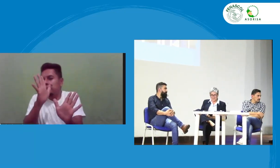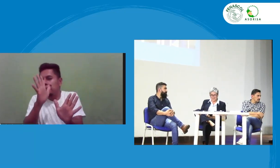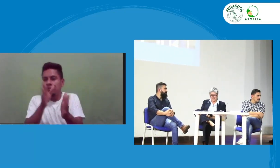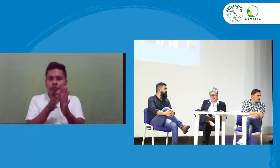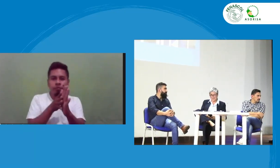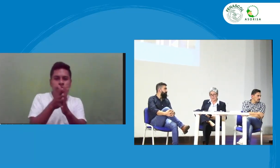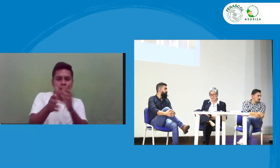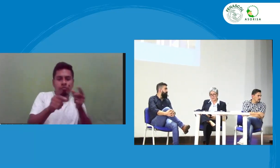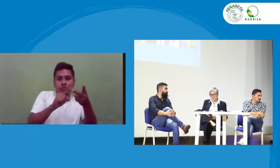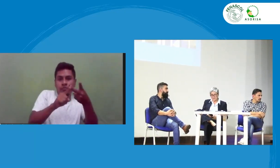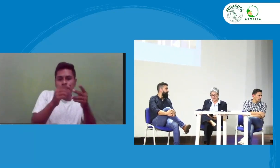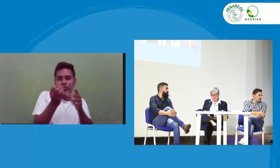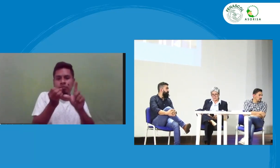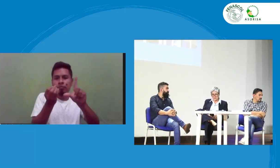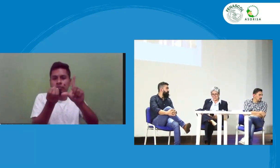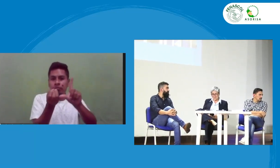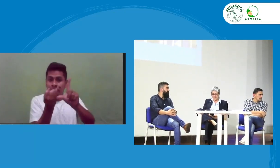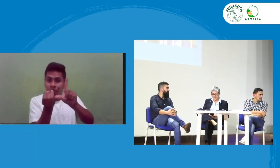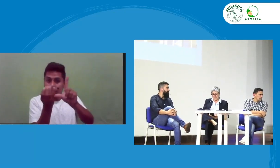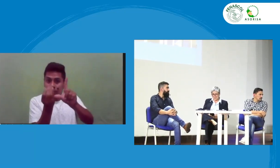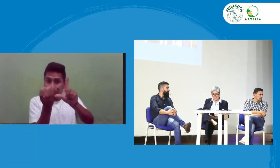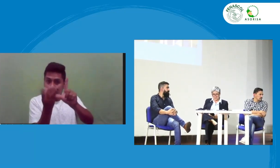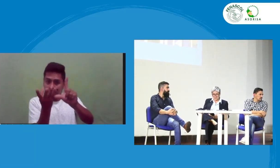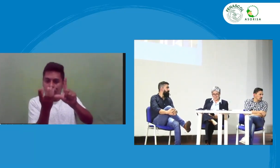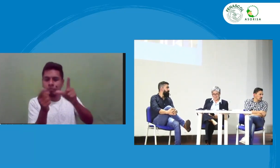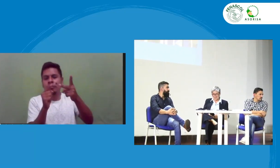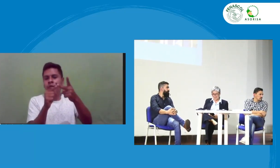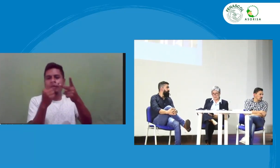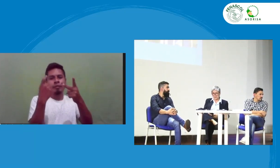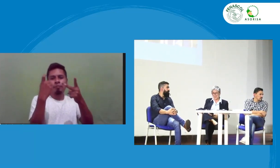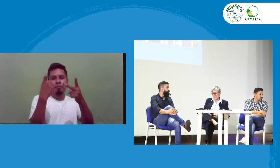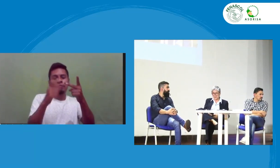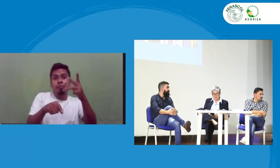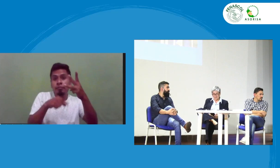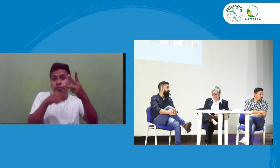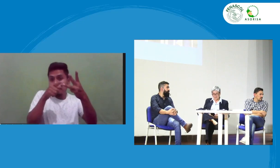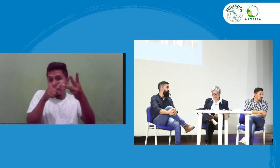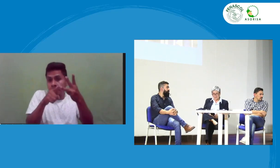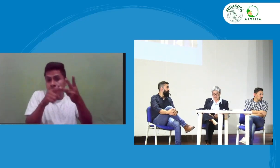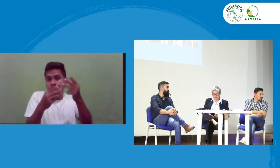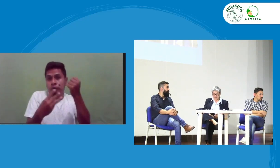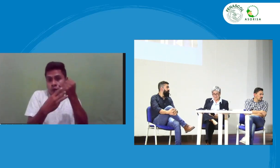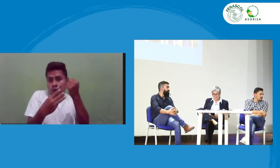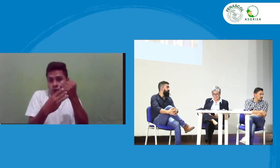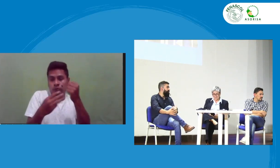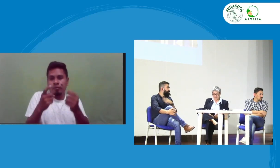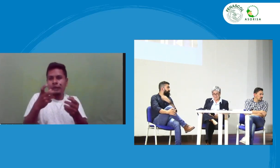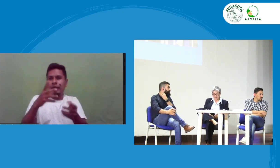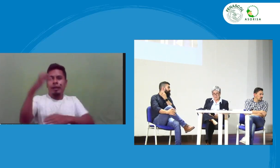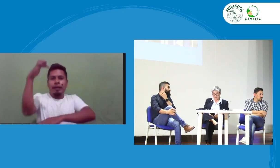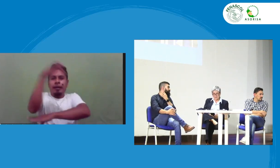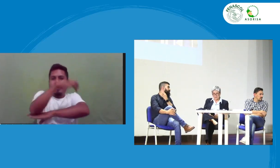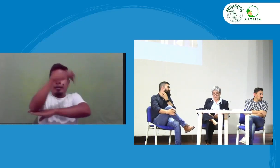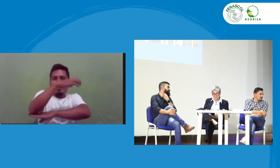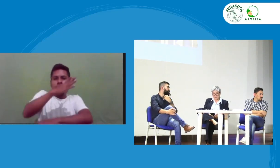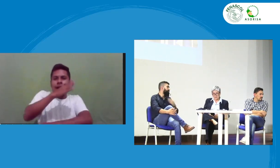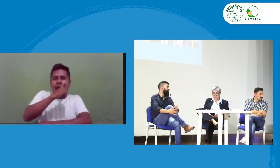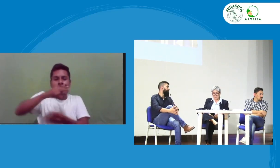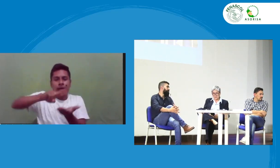las universidades tienen una gran debilidad también en cuanto a no hay las licenciaturas